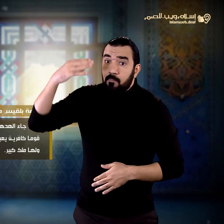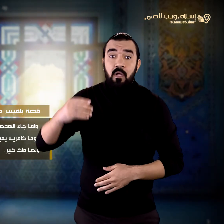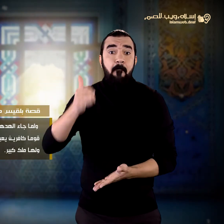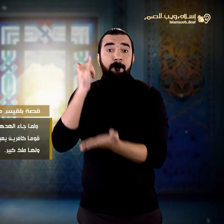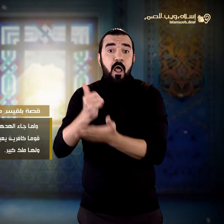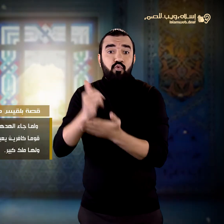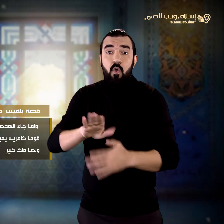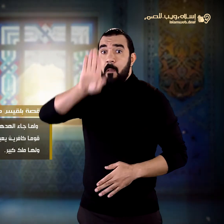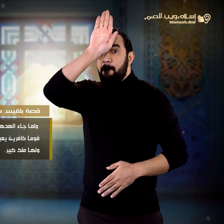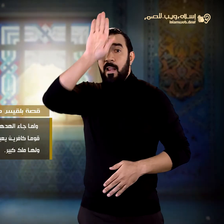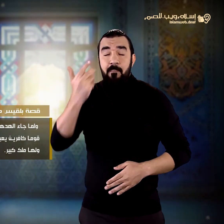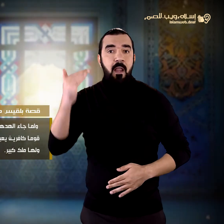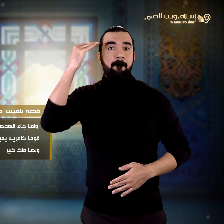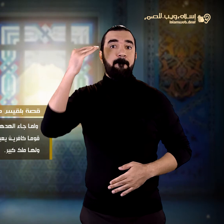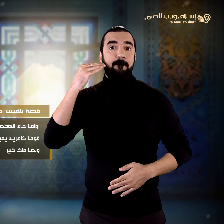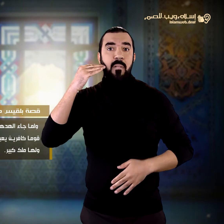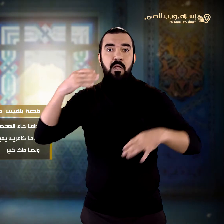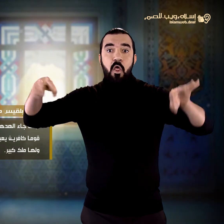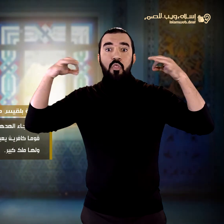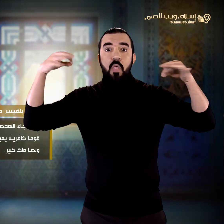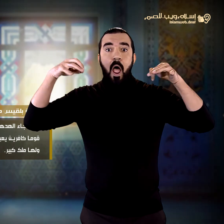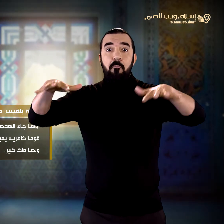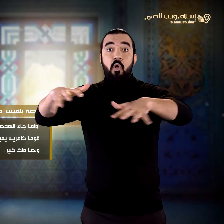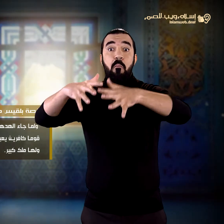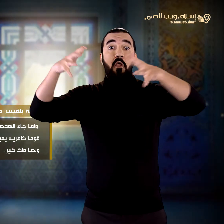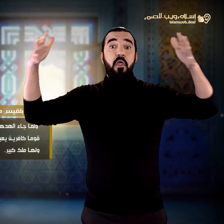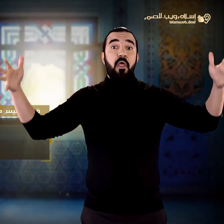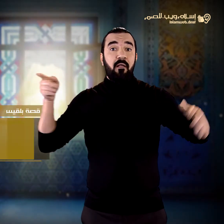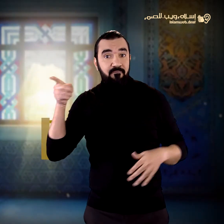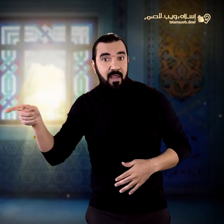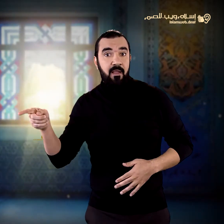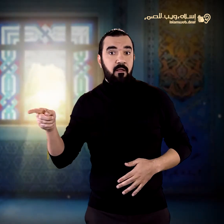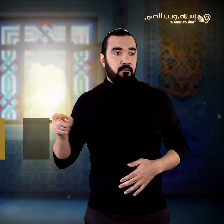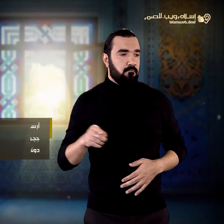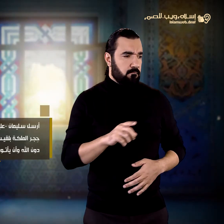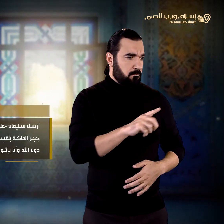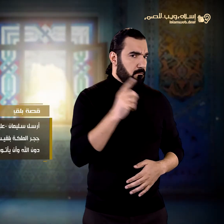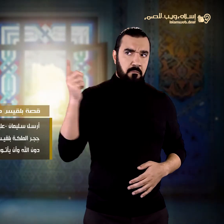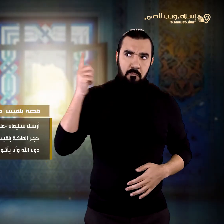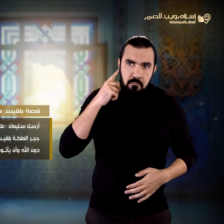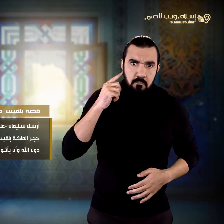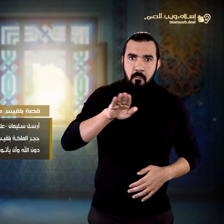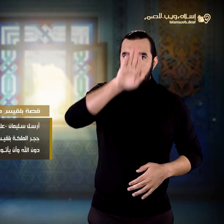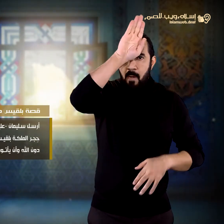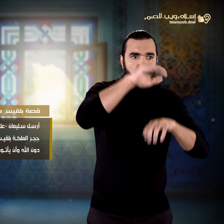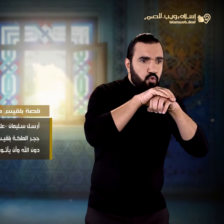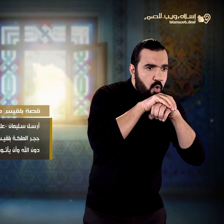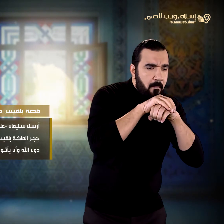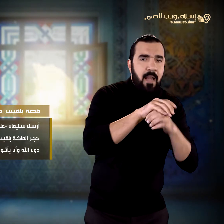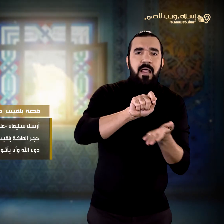ولها ملك كبير أرسل سليمان عليه السلام رسالة